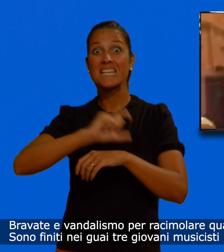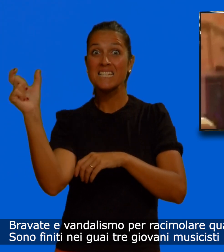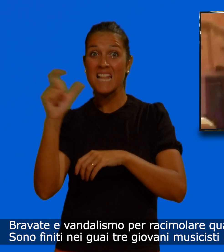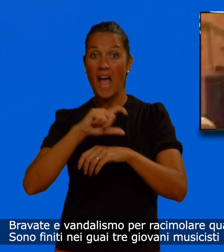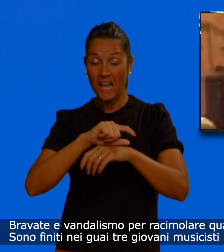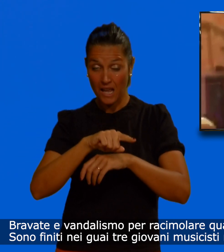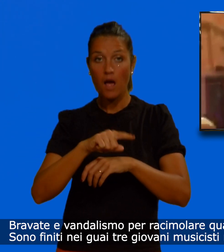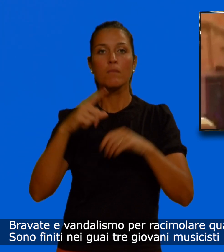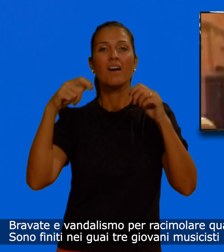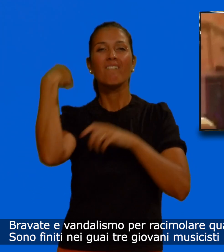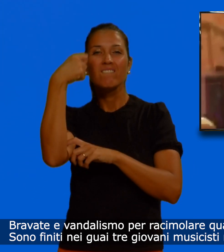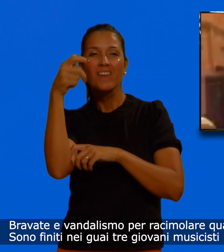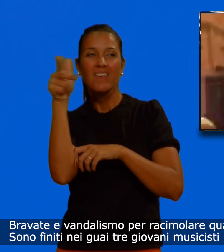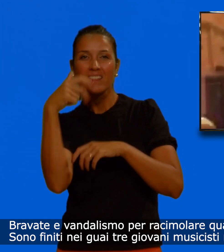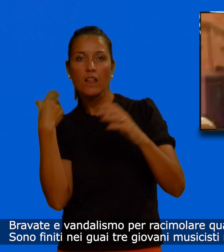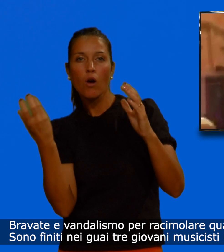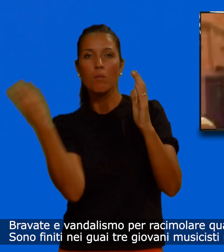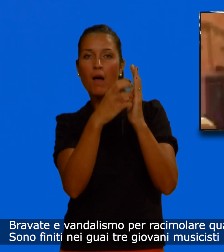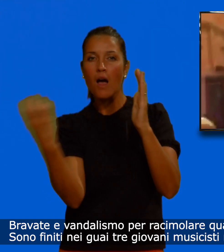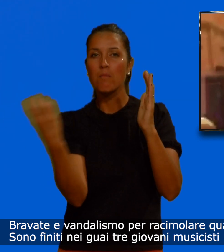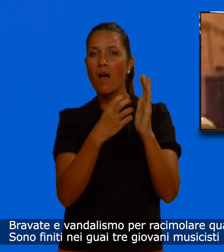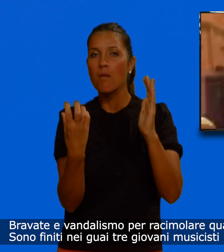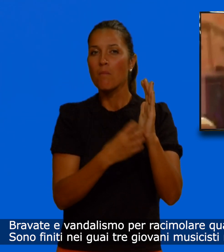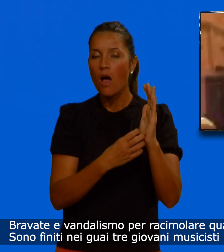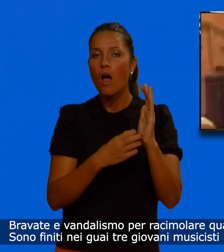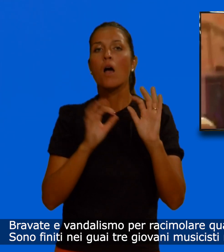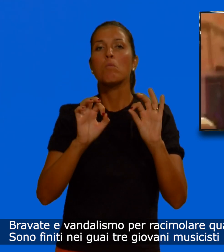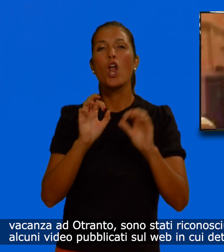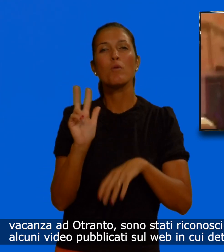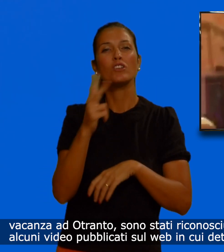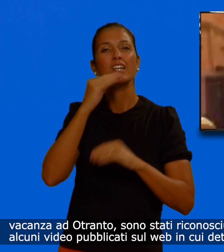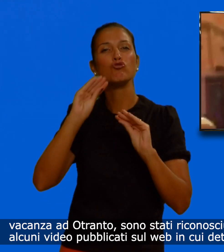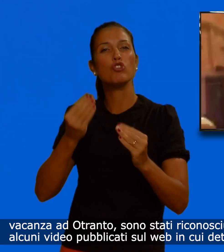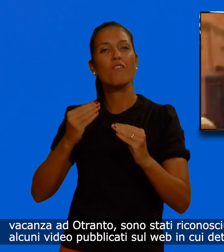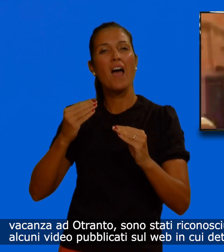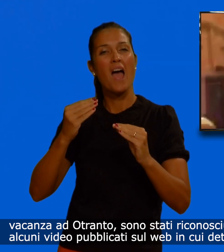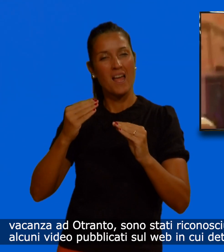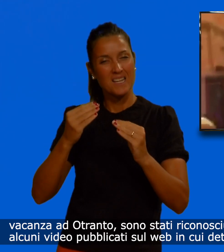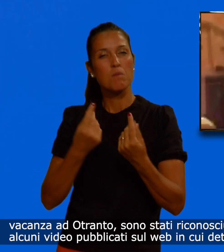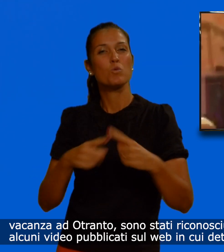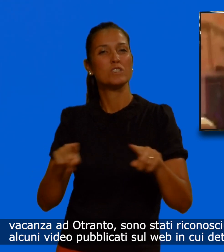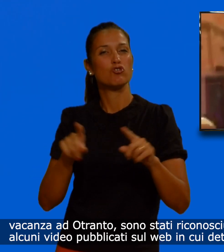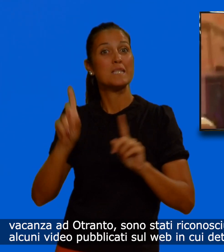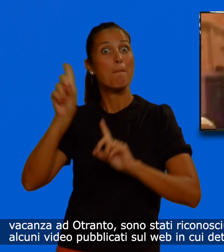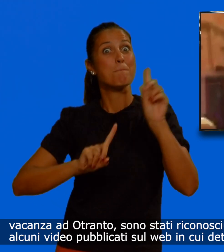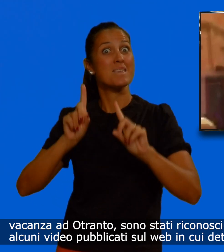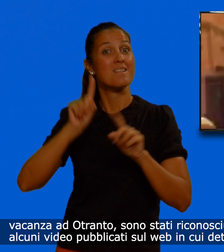Sono finiti nei guai tre giovani musicisti milanesi. I tre, in vacanza ad Otranto, sono stati